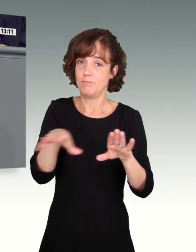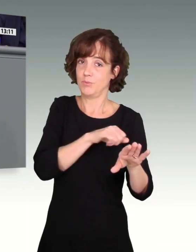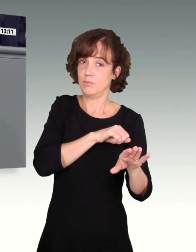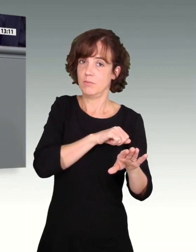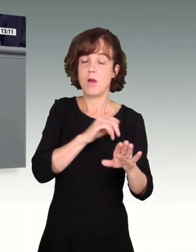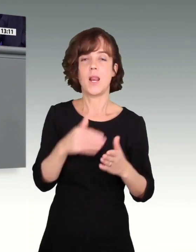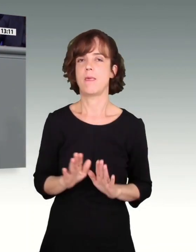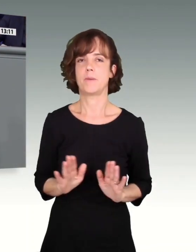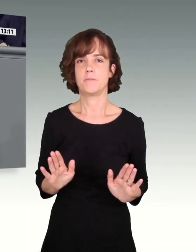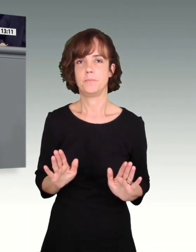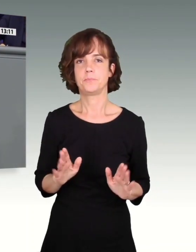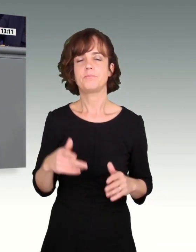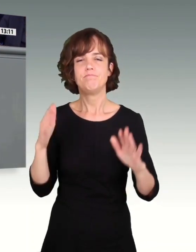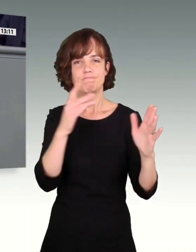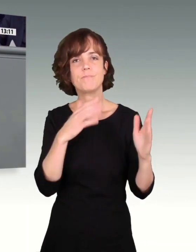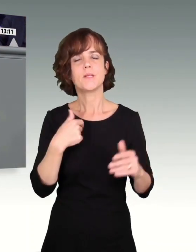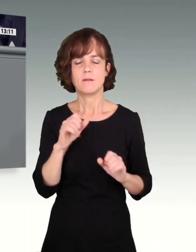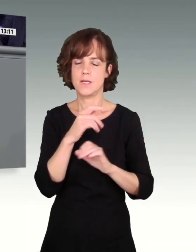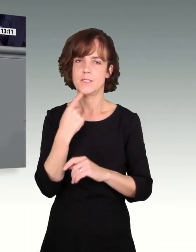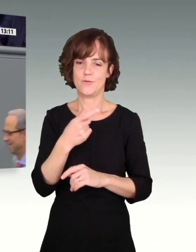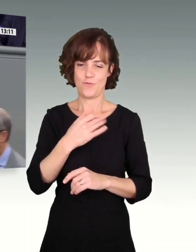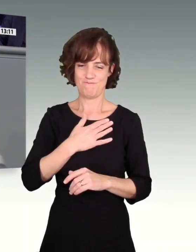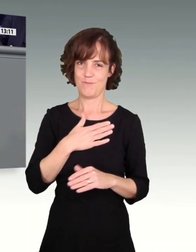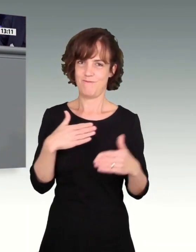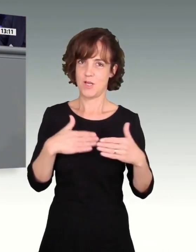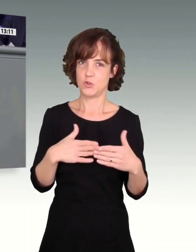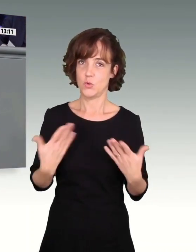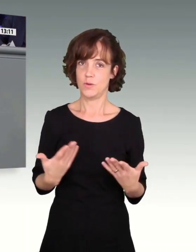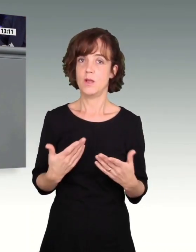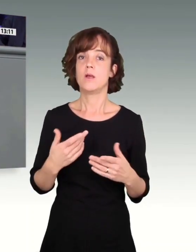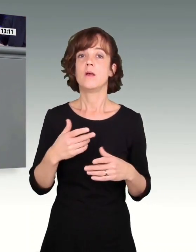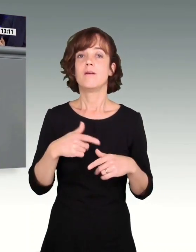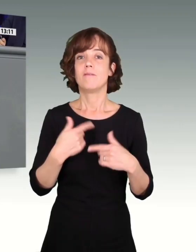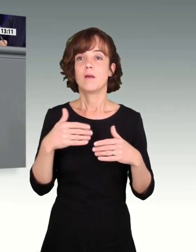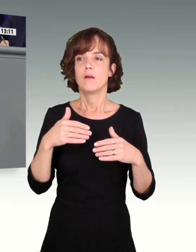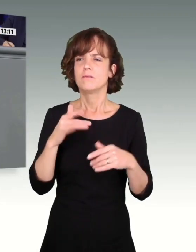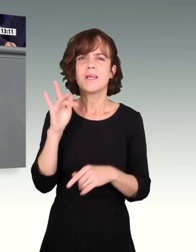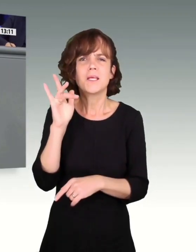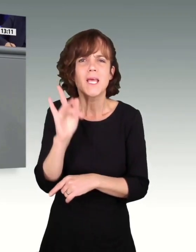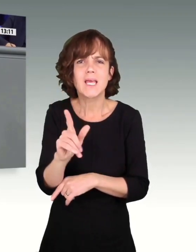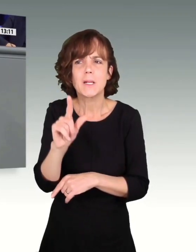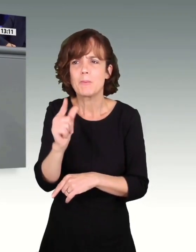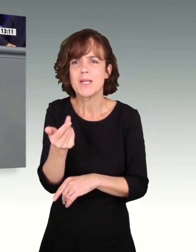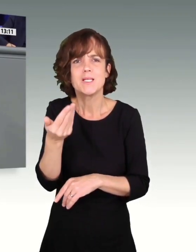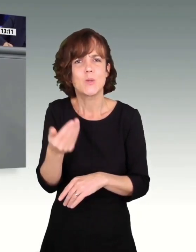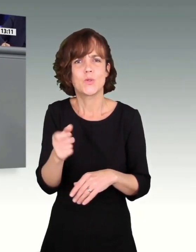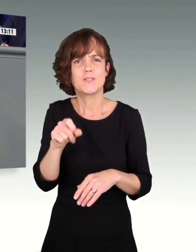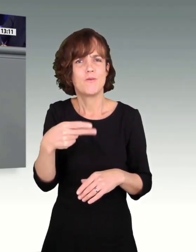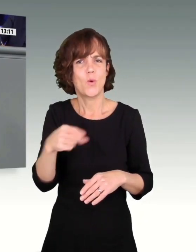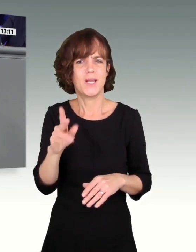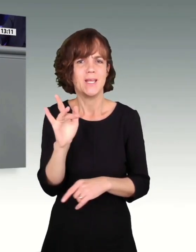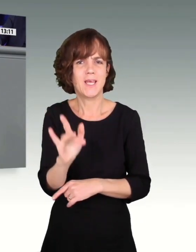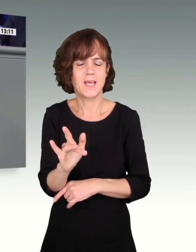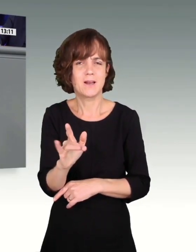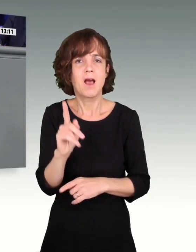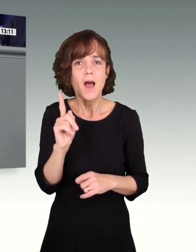Ich sage für unsere Fraktion ausdrücklich, wir haben nichts gegen einen Mindestlohn von 12 Euro. Aber er